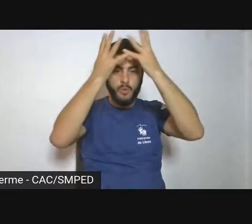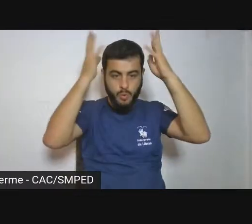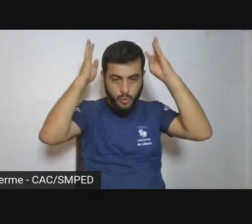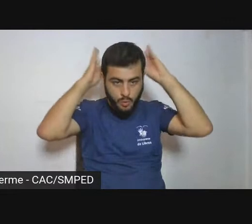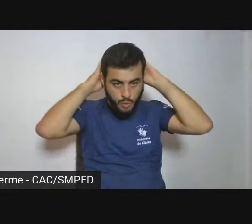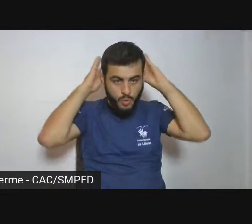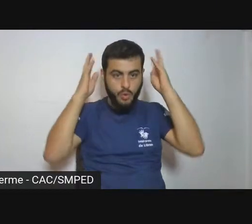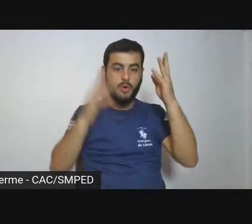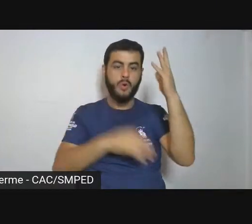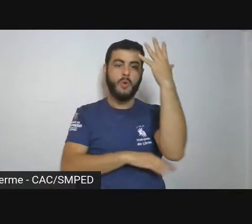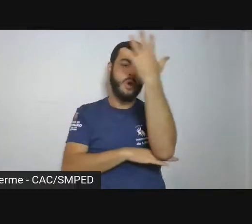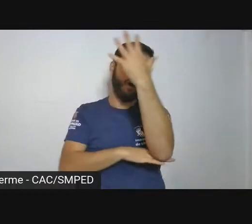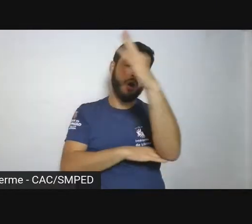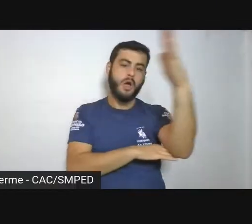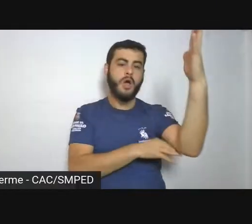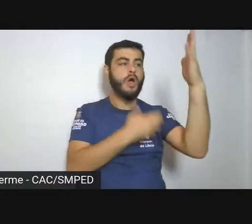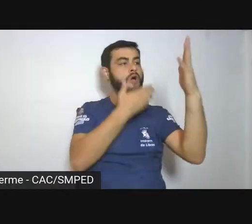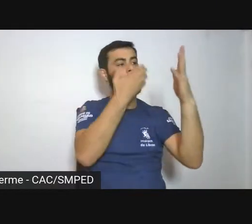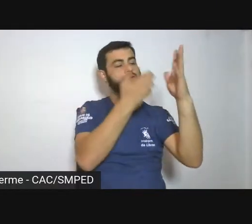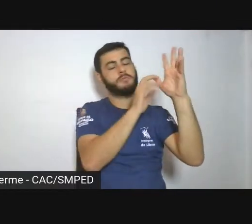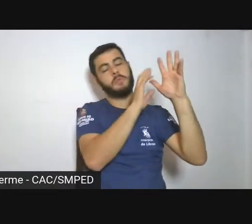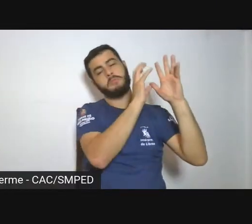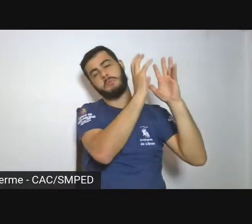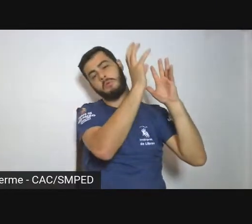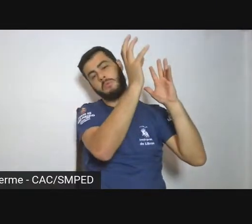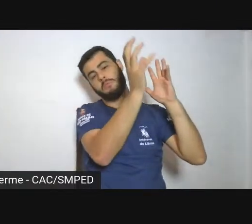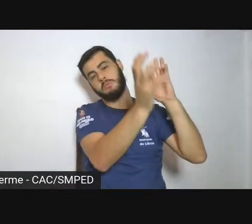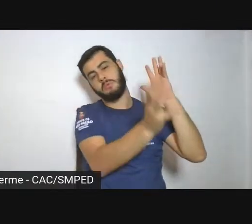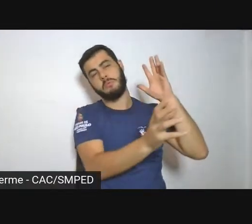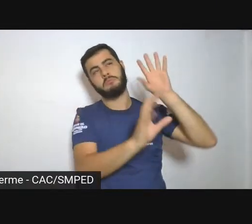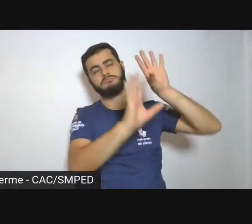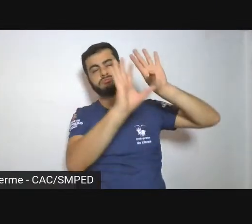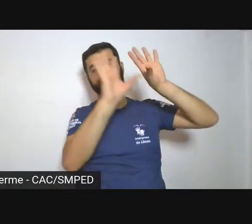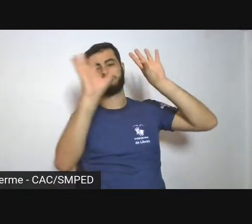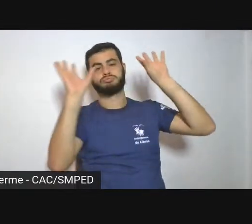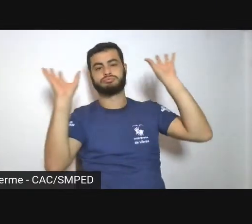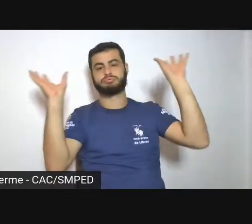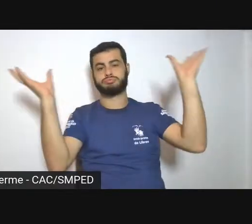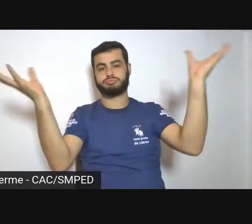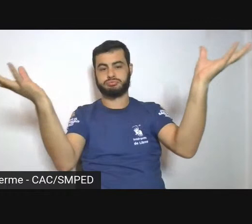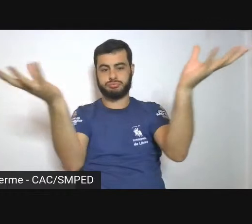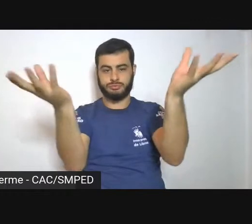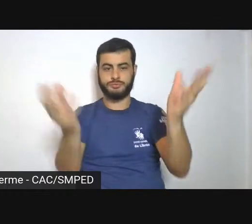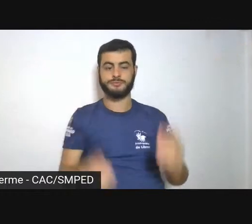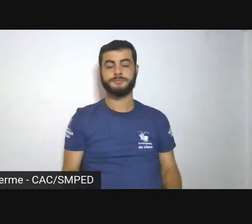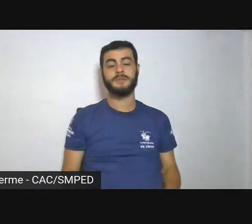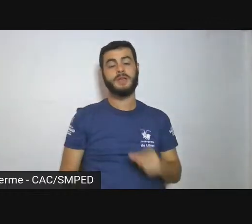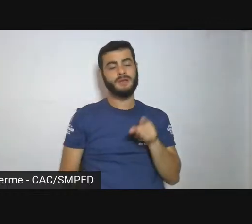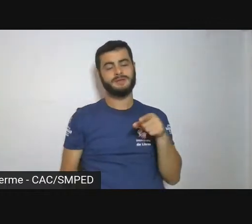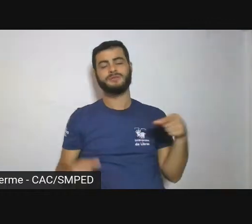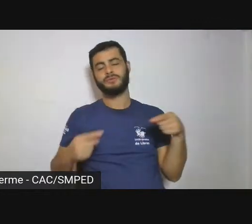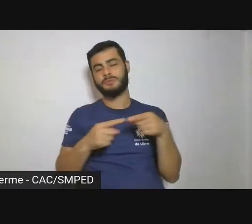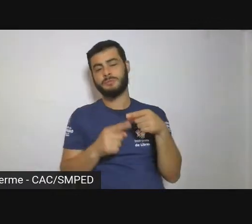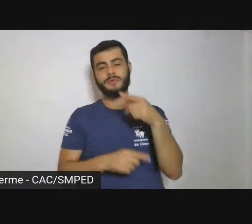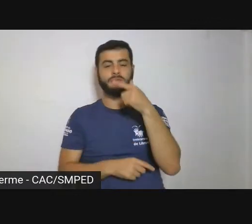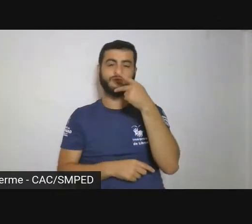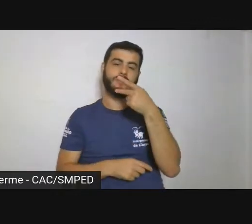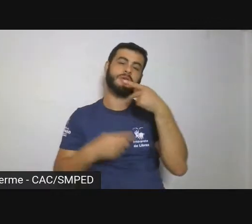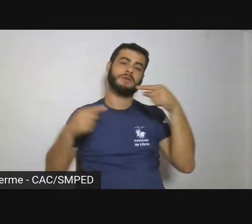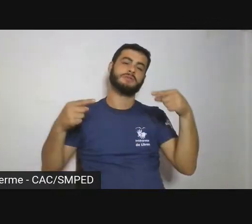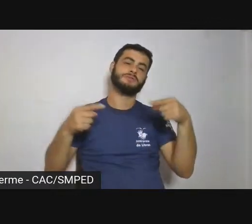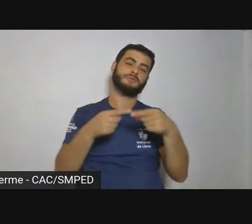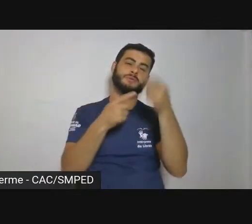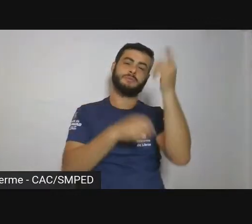Esse alto do céu, essa valorização da natureza, independentemente dos